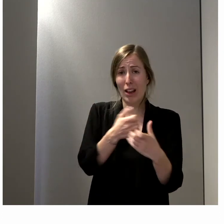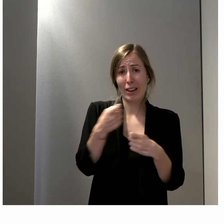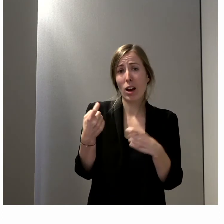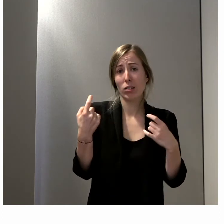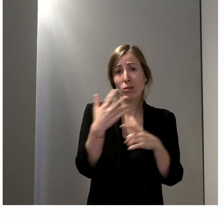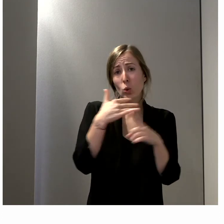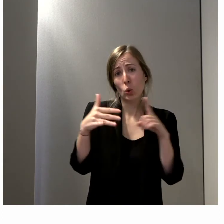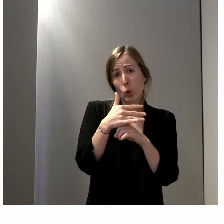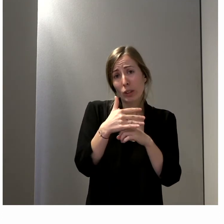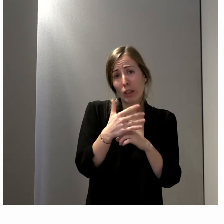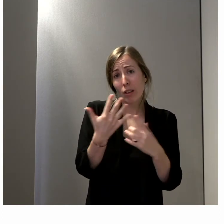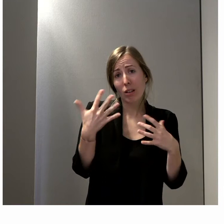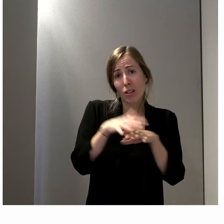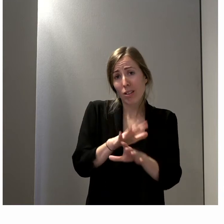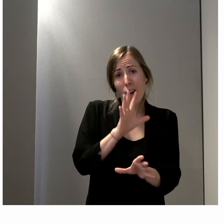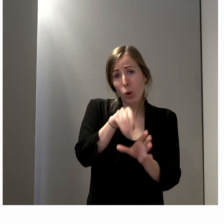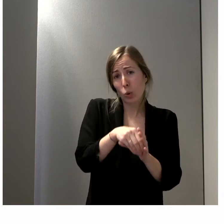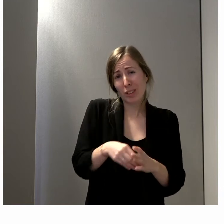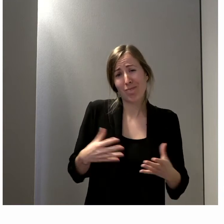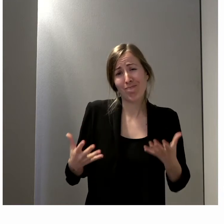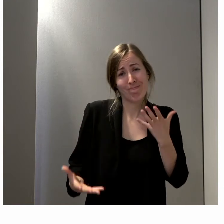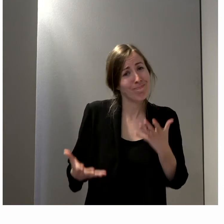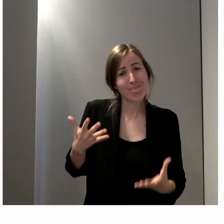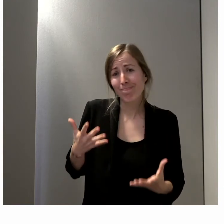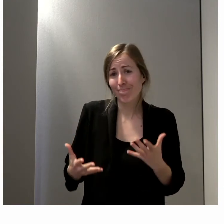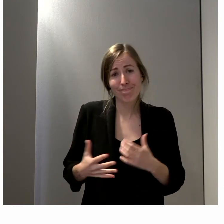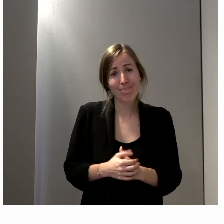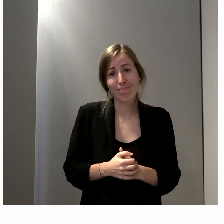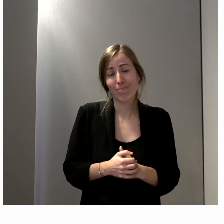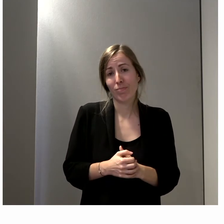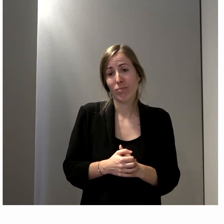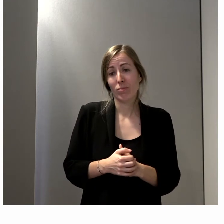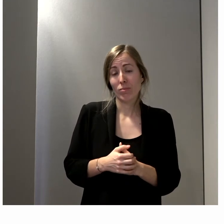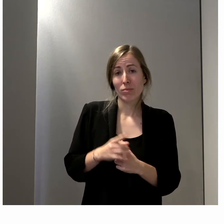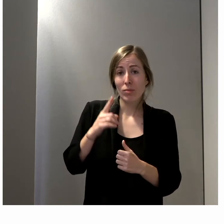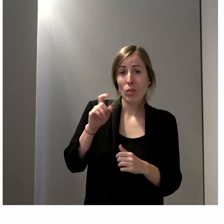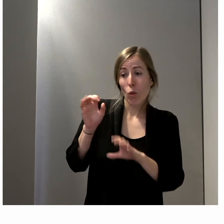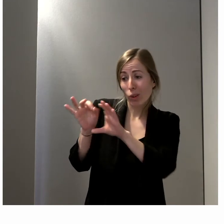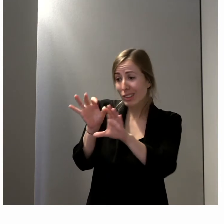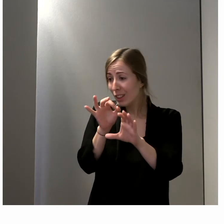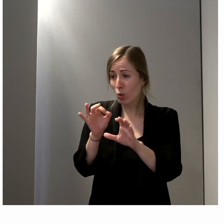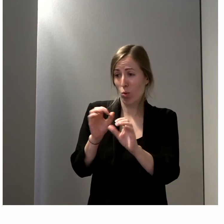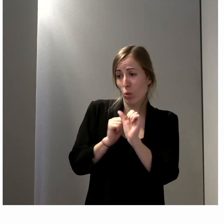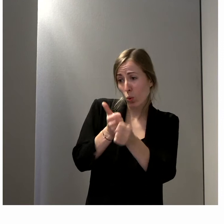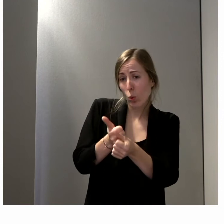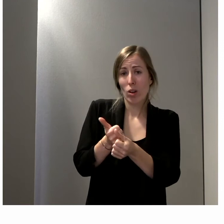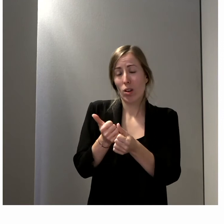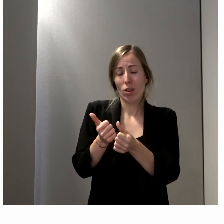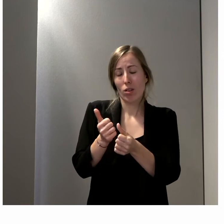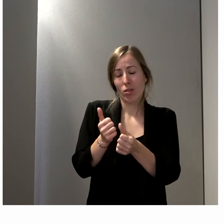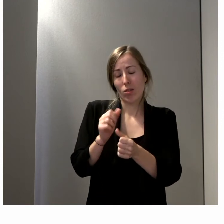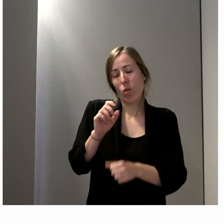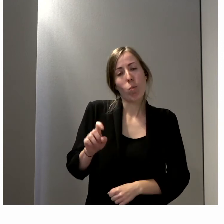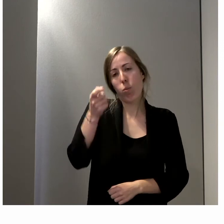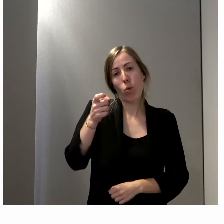et en tout cas d'une société qui base des nominations ou des sélections de candidats sur les compétences avant